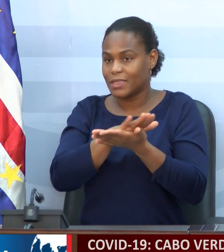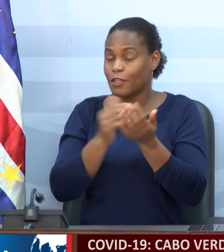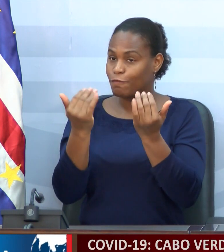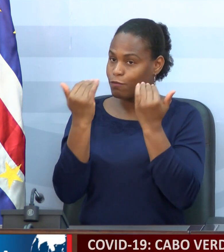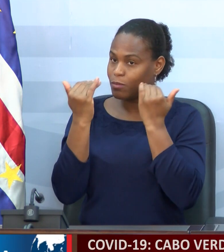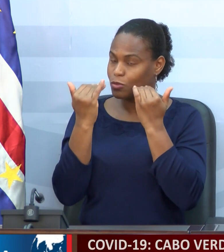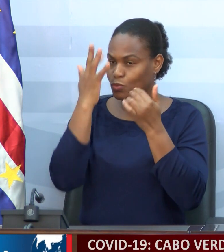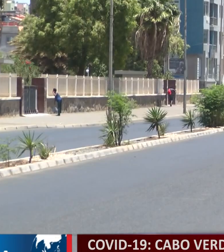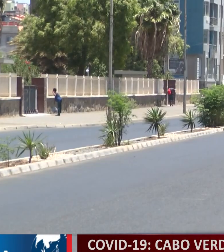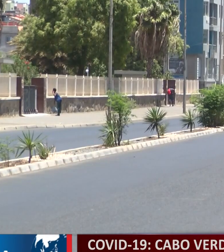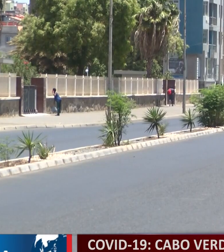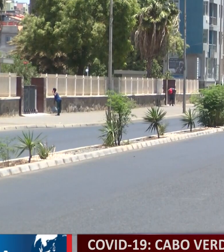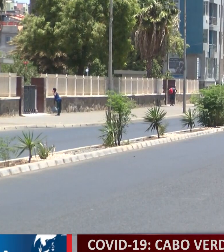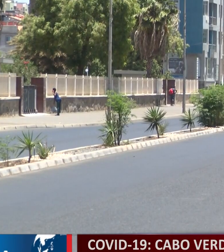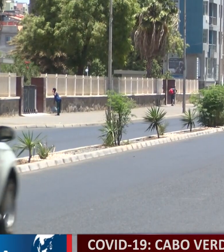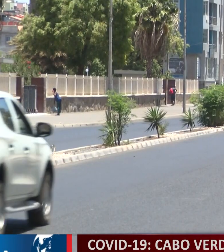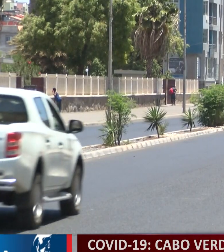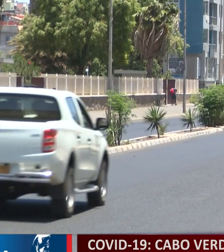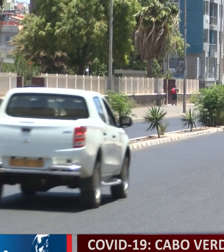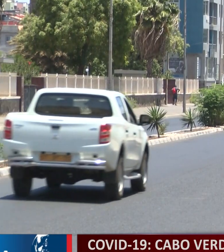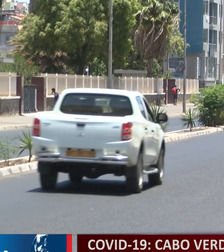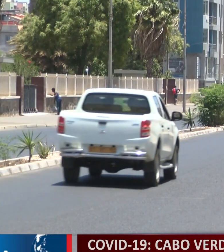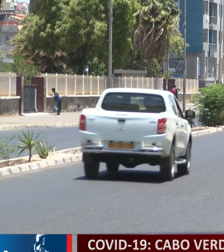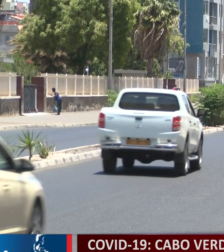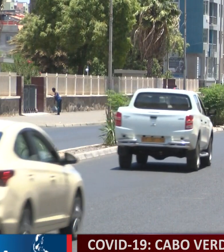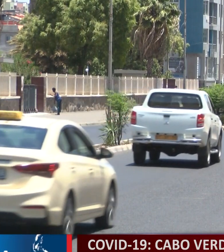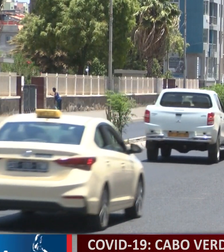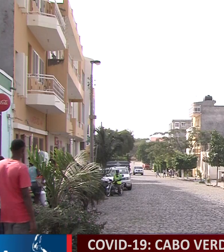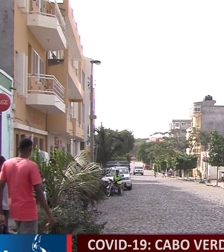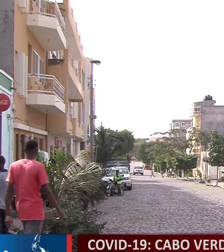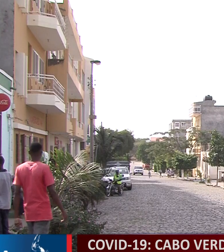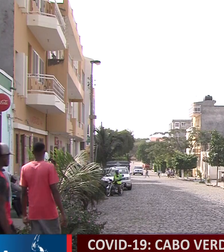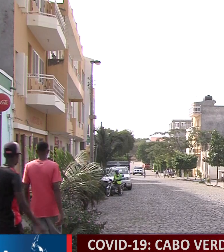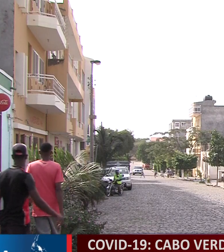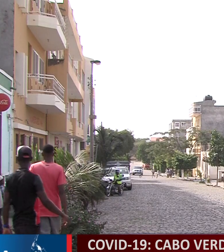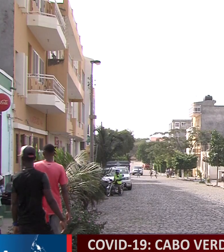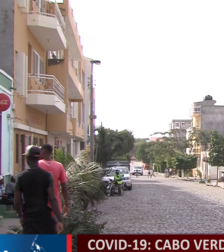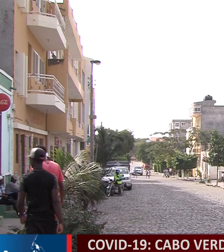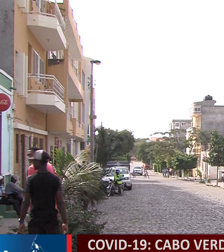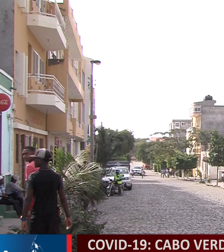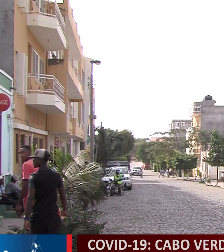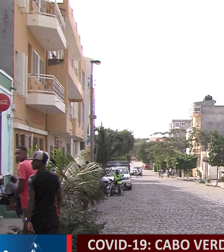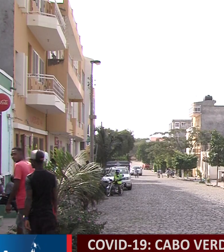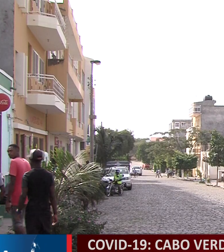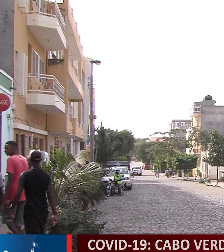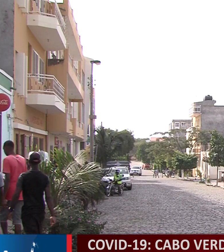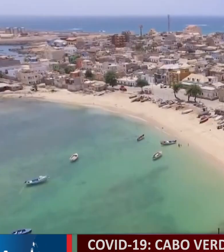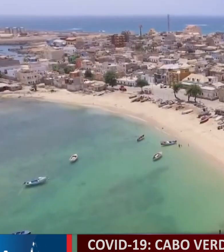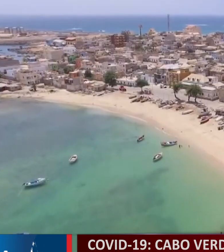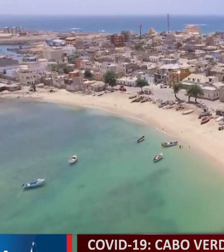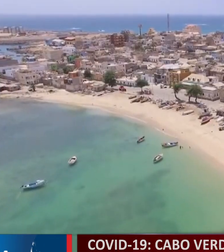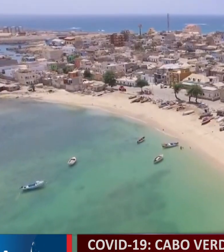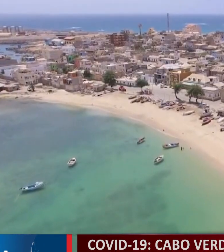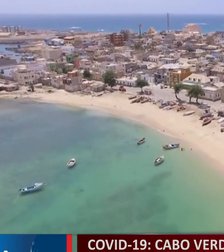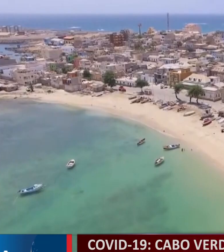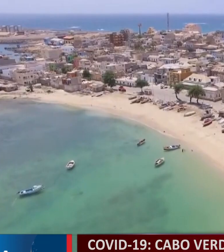casos suspeitos registrados entre esta segunda-feira e terça-feira, sendo um em Santa Cruz, um na Idade Boa Vista